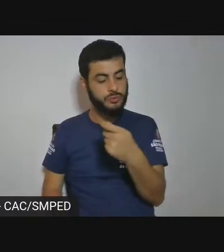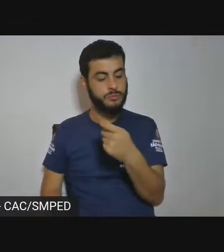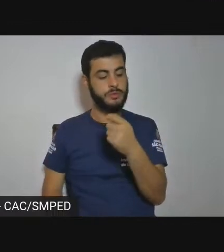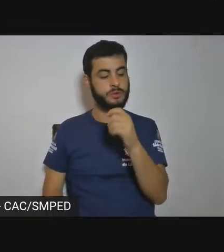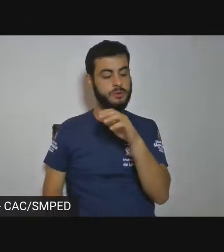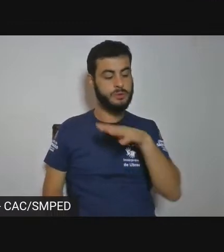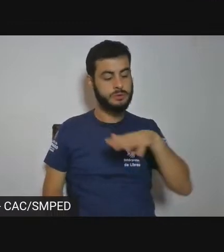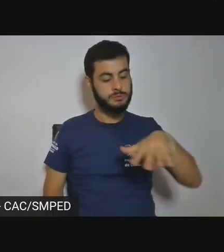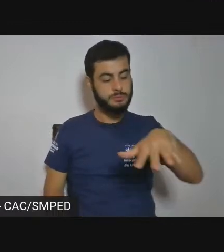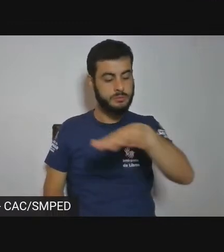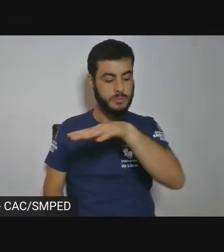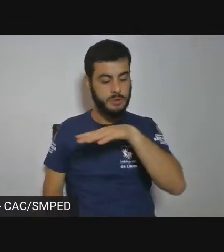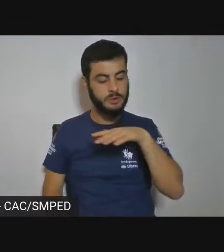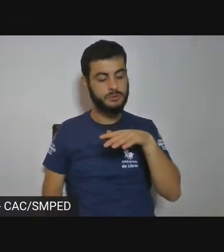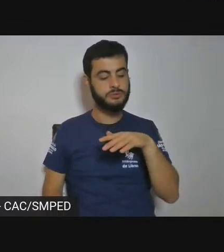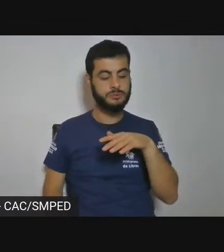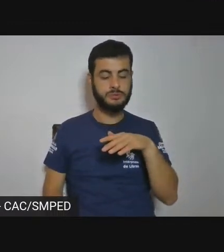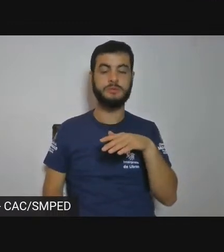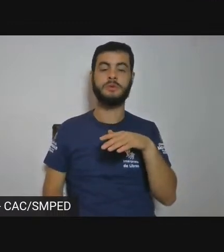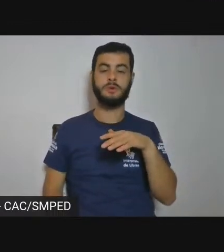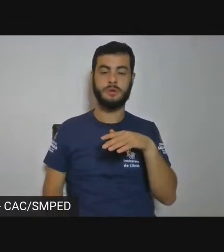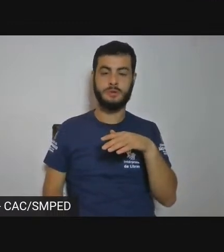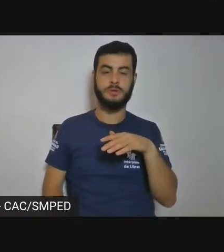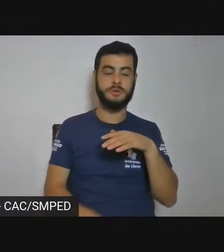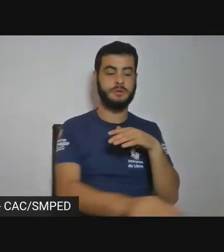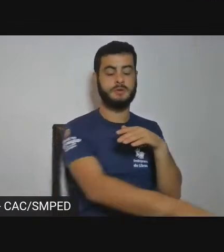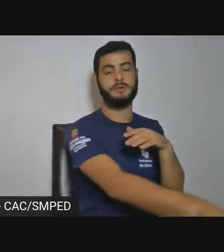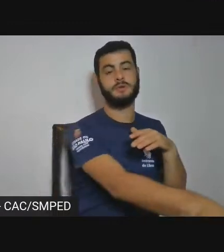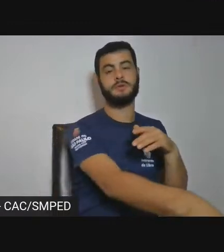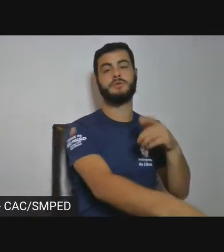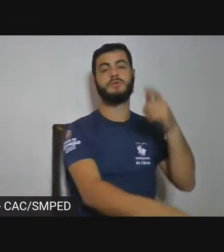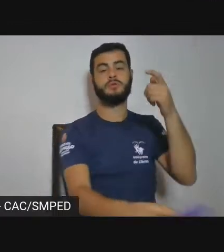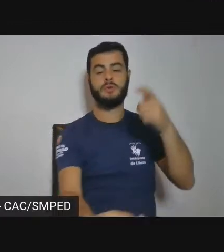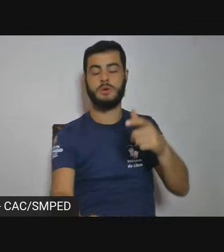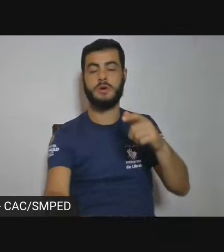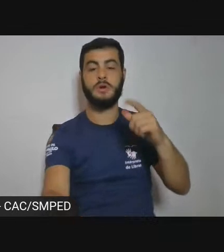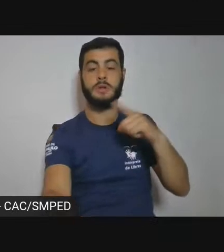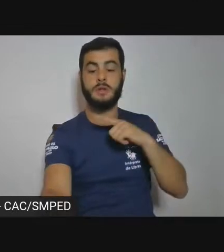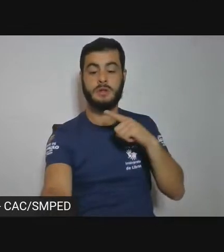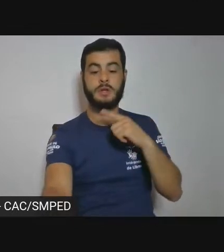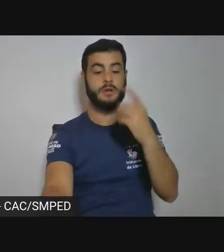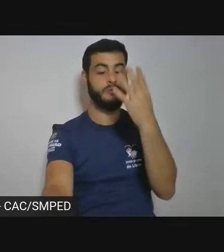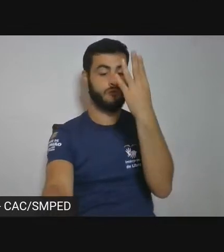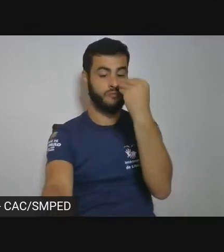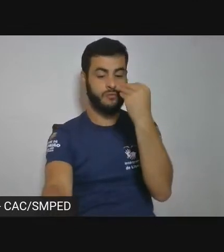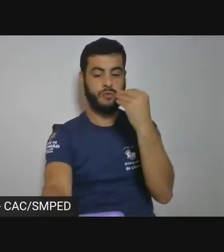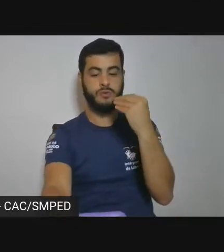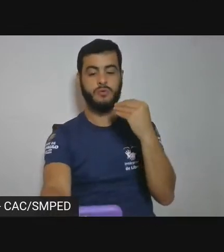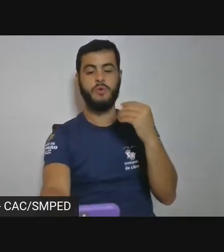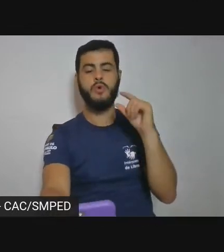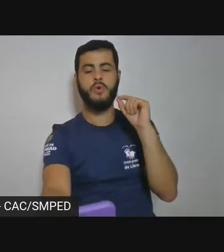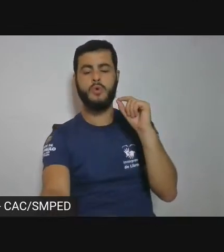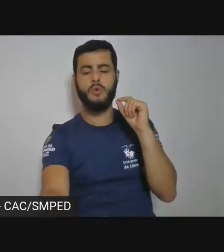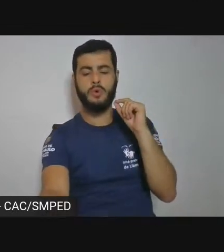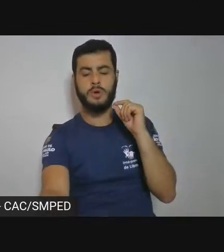que fotografa, eles são todos